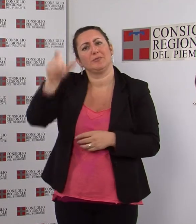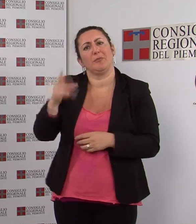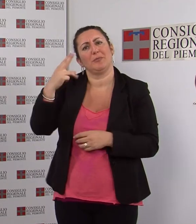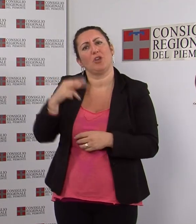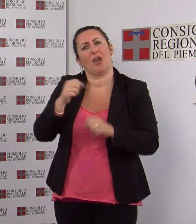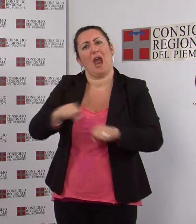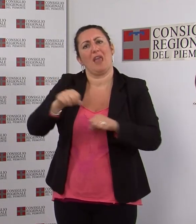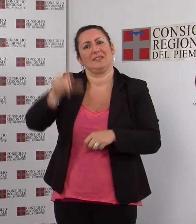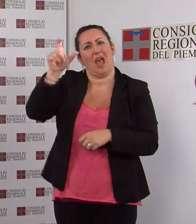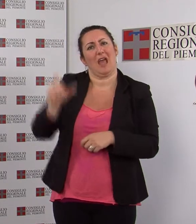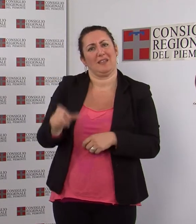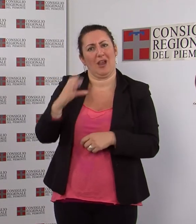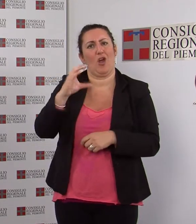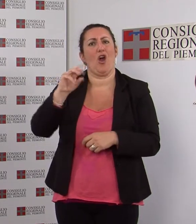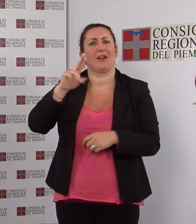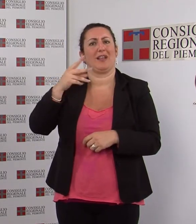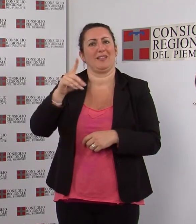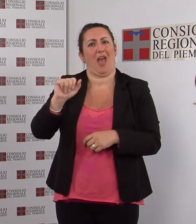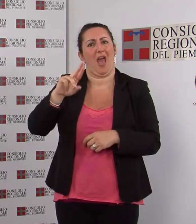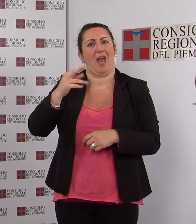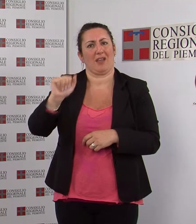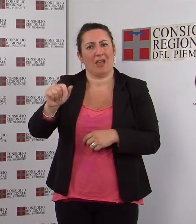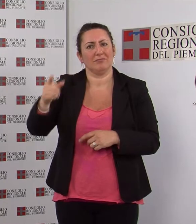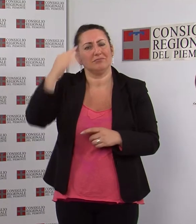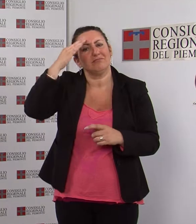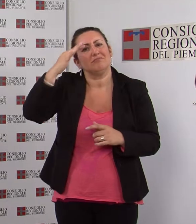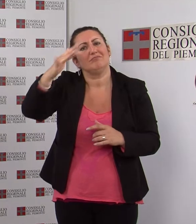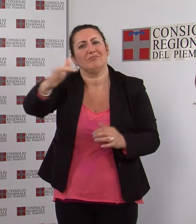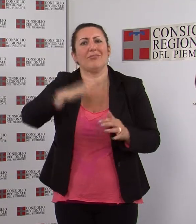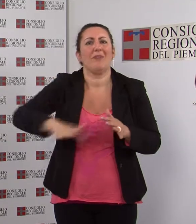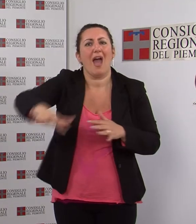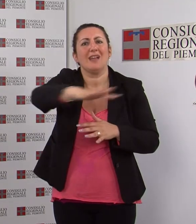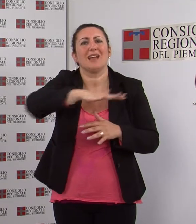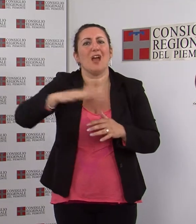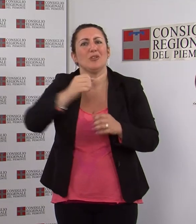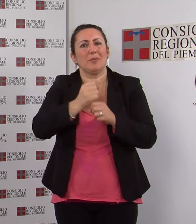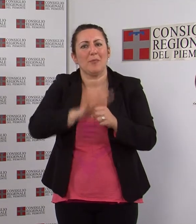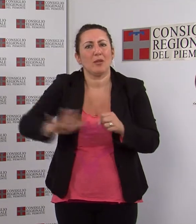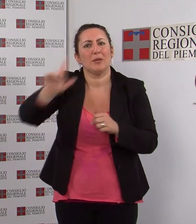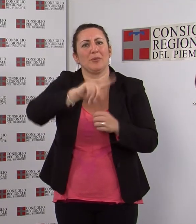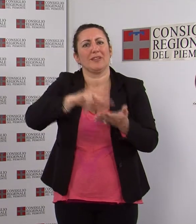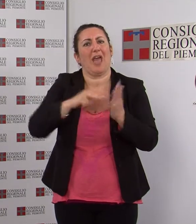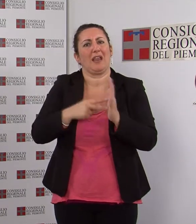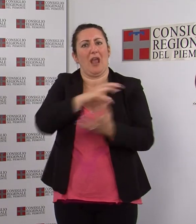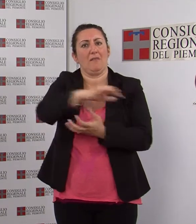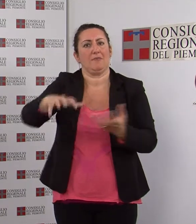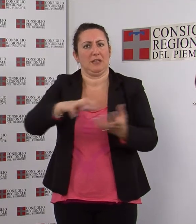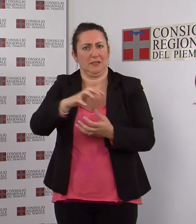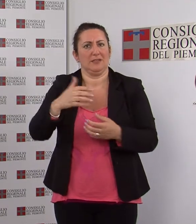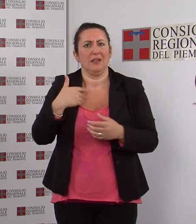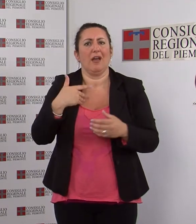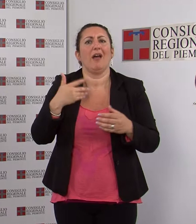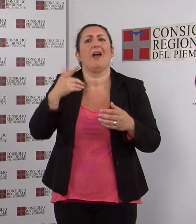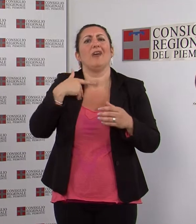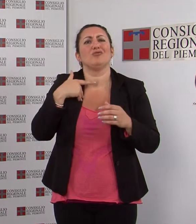Cordara, ispirate al paesaggio piemontese e realizzate con tecnica mista. Abbinate sono visibili varie fotografie